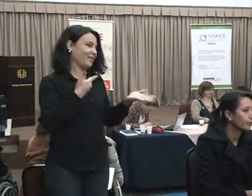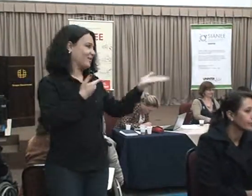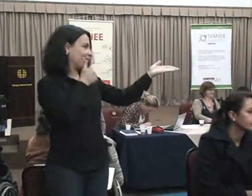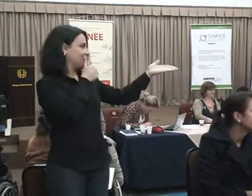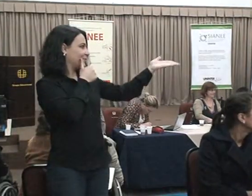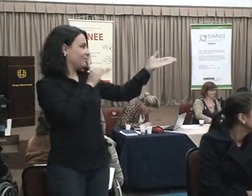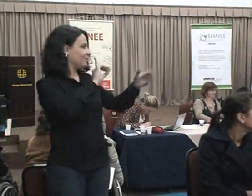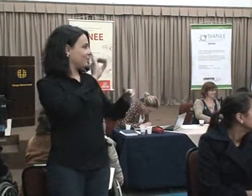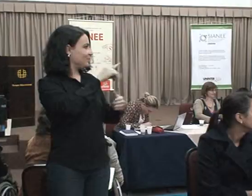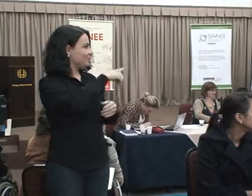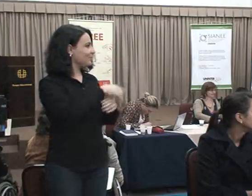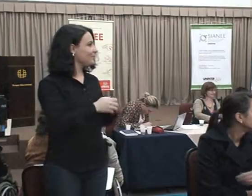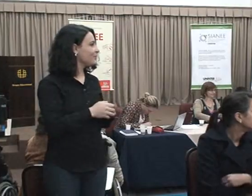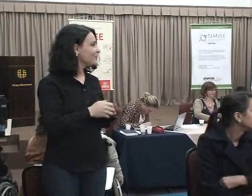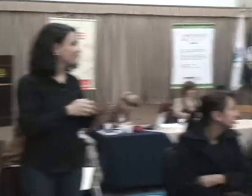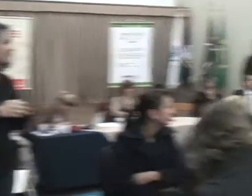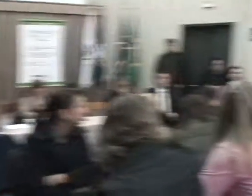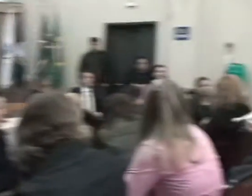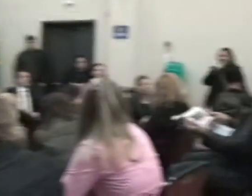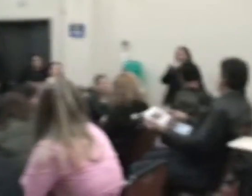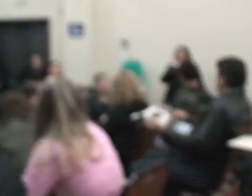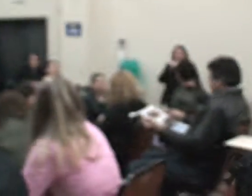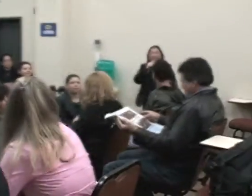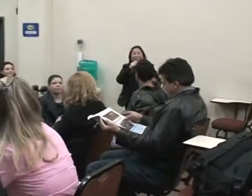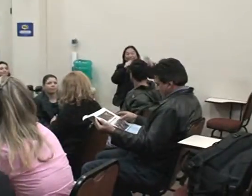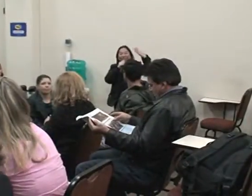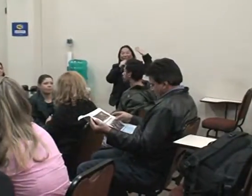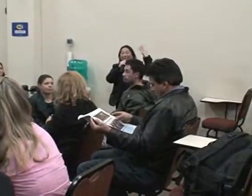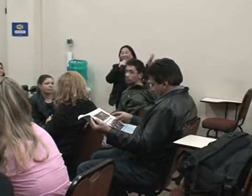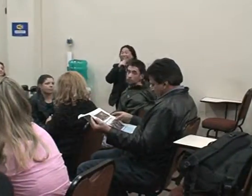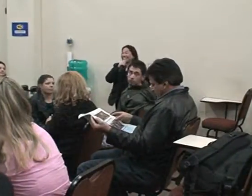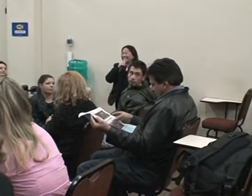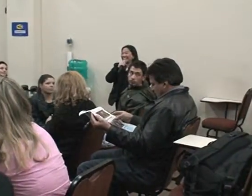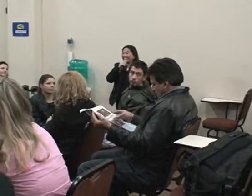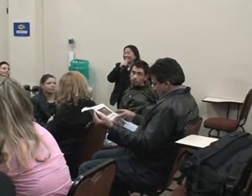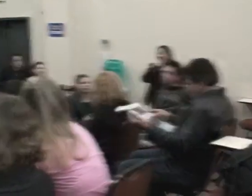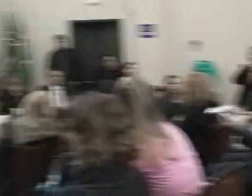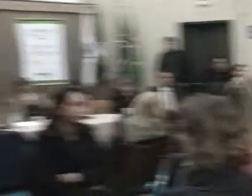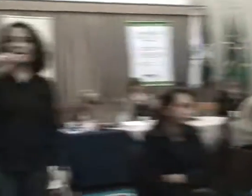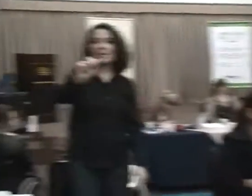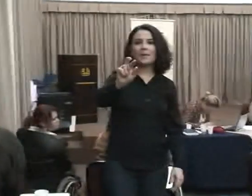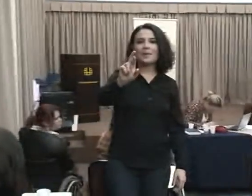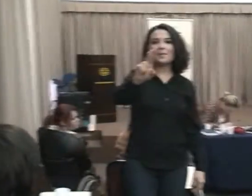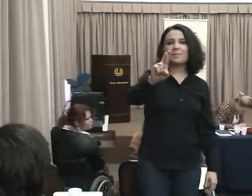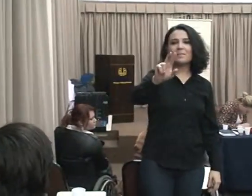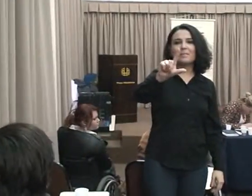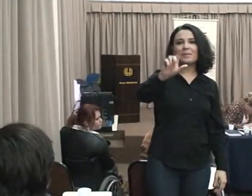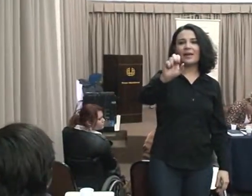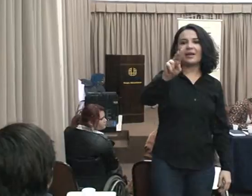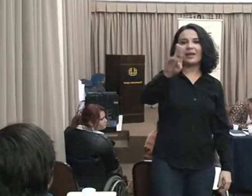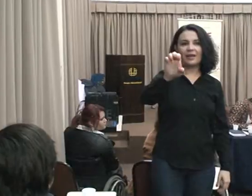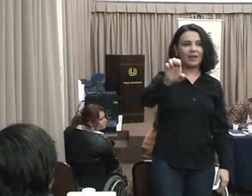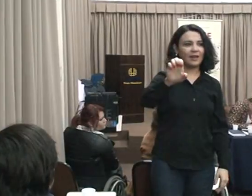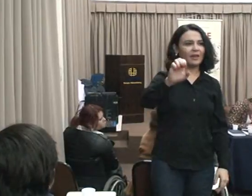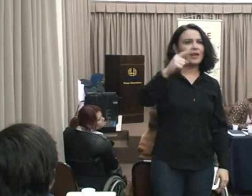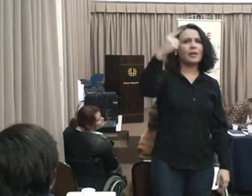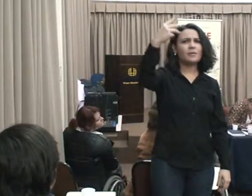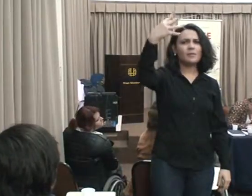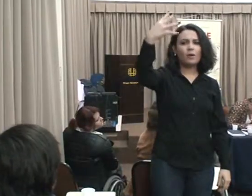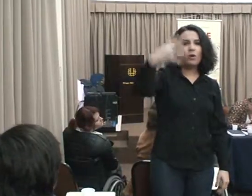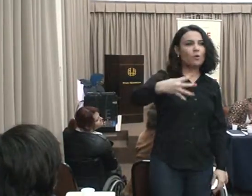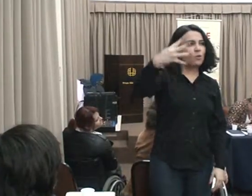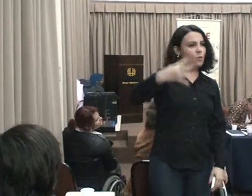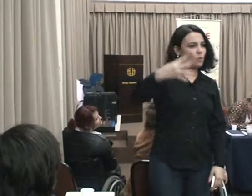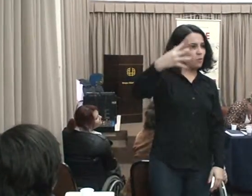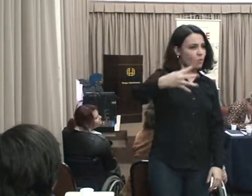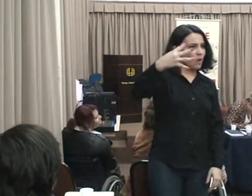Estou contente que estou encontrando a Marlene Parabéns pela filha, ela tirou o quarto lugar em golfe,